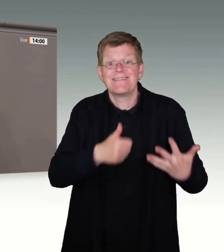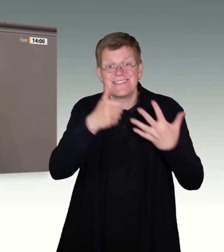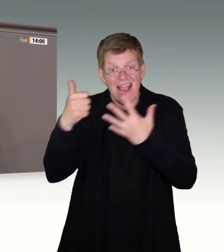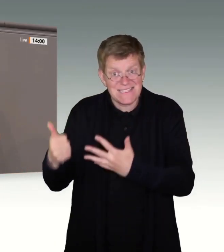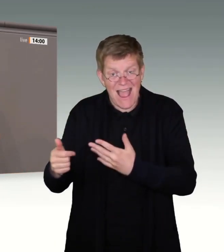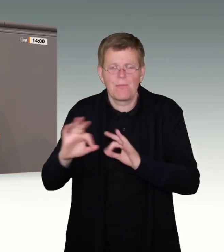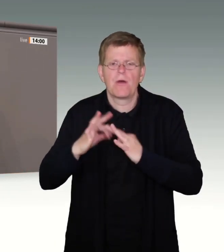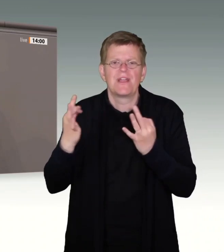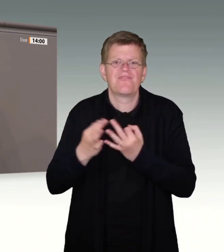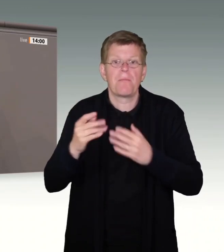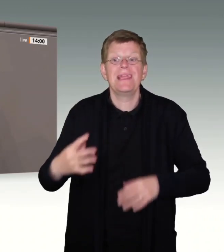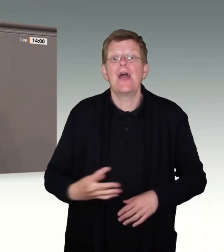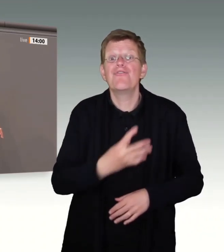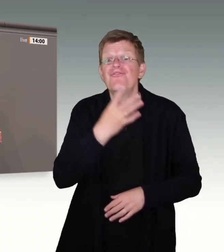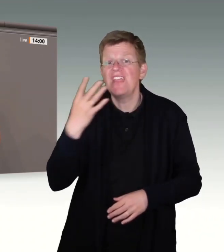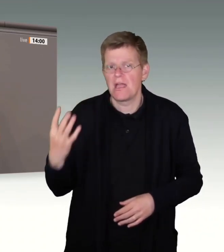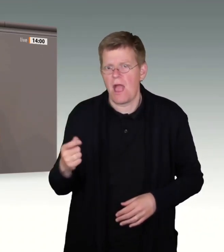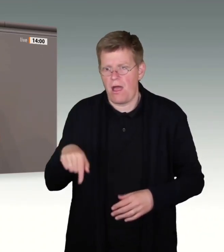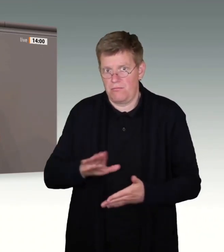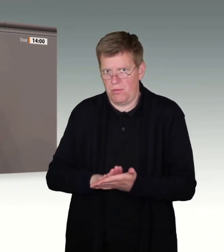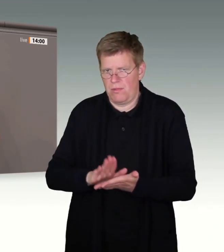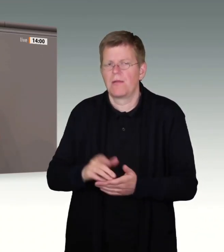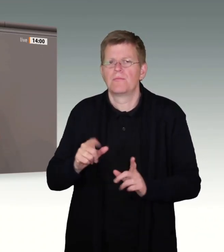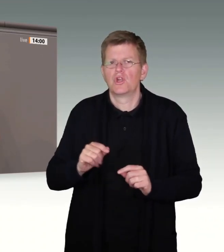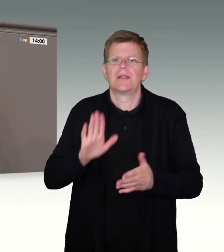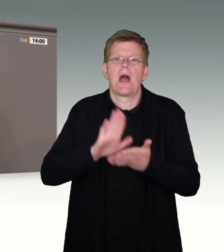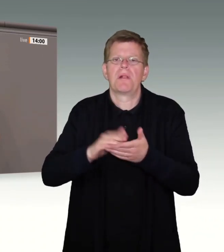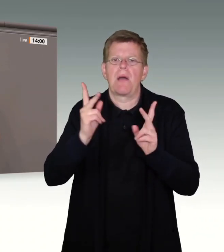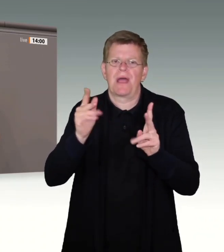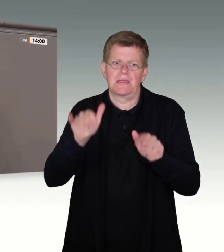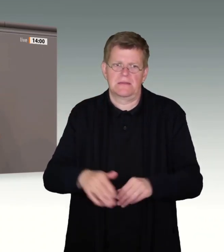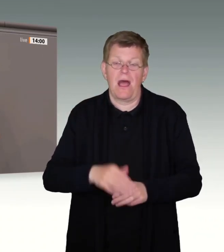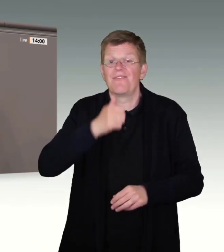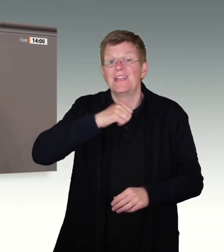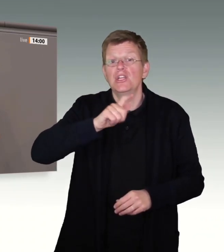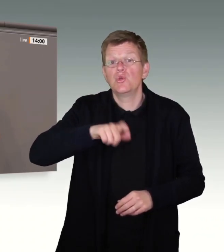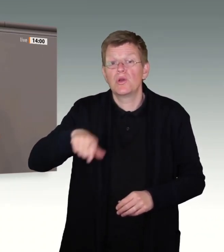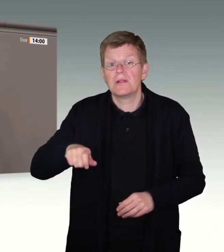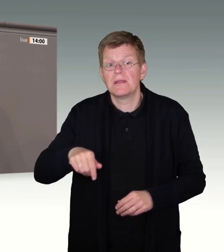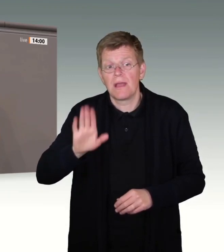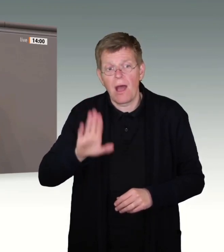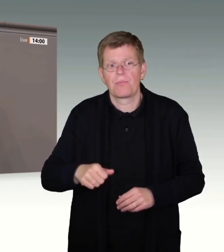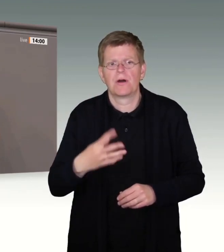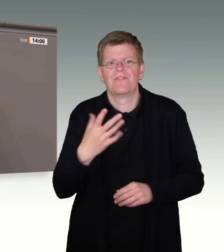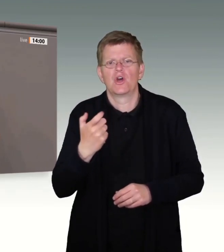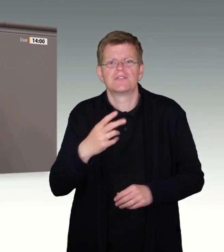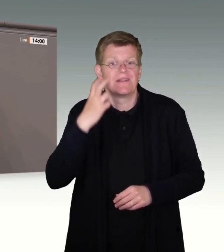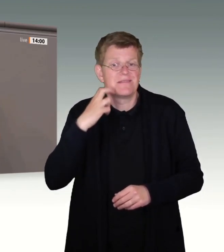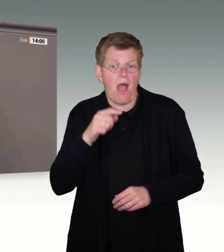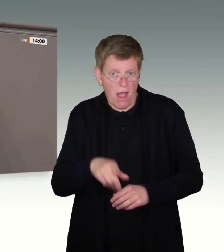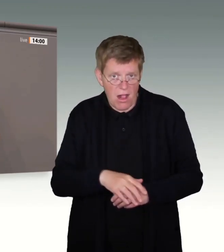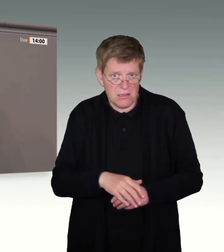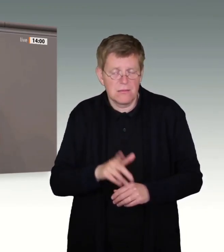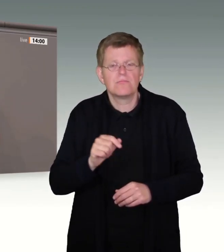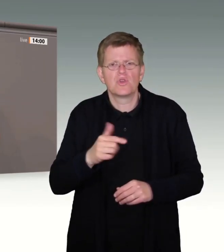Bleiberecht eröffnen. Jugendlichen bis zum 27. Lebensjahr wollen wir schon nach drei Jahren Aufenthalt in Deutschland die Möglichkeit für ein